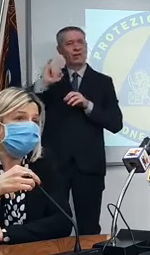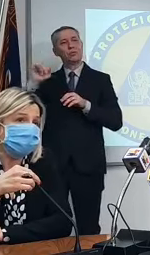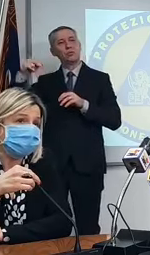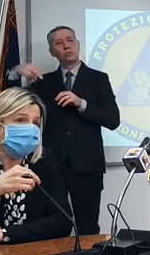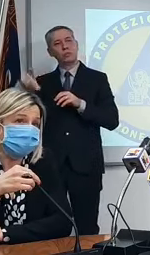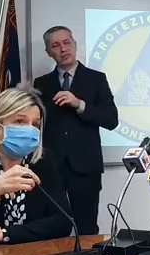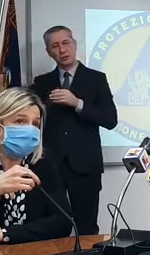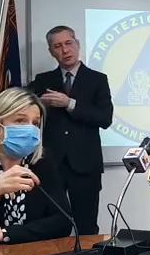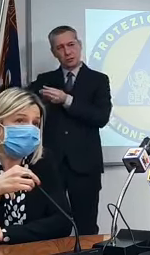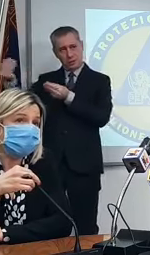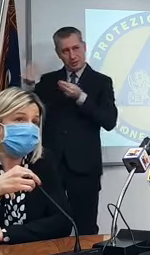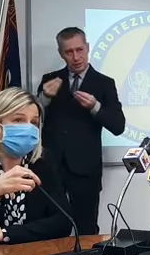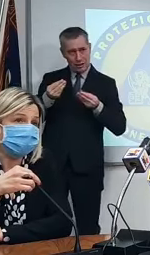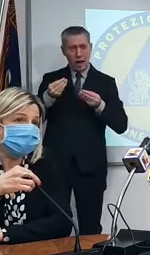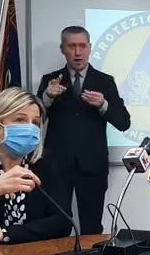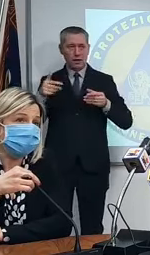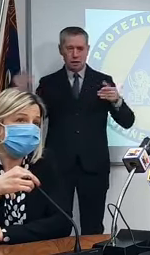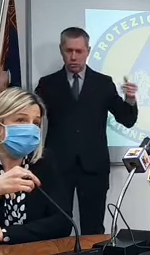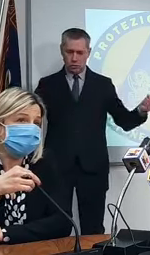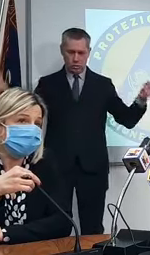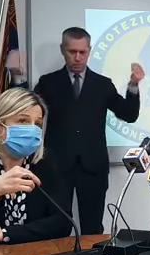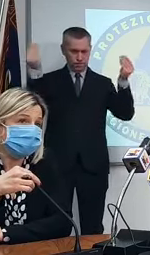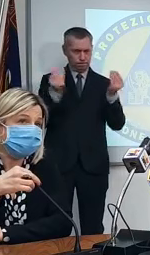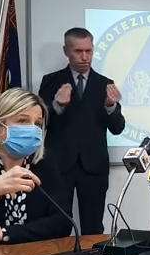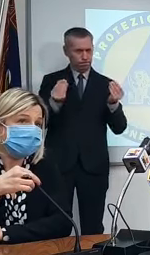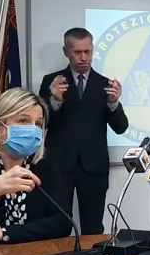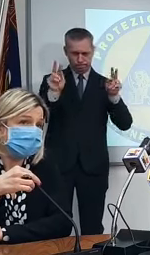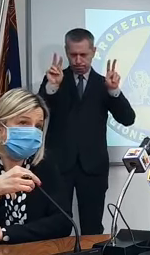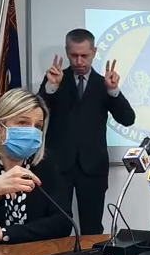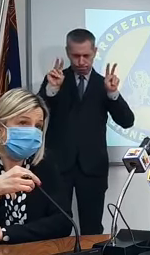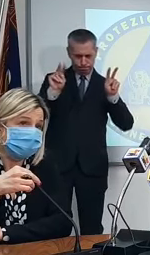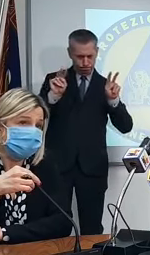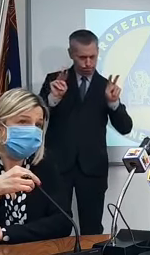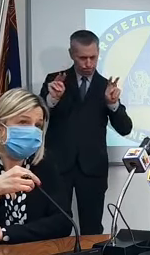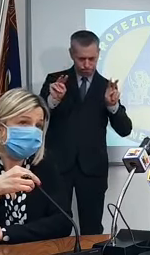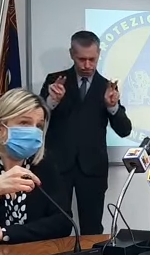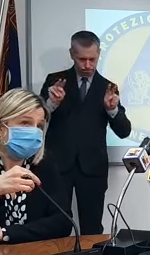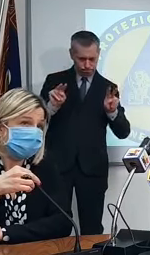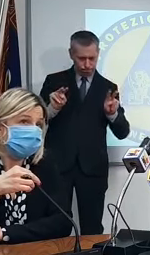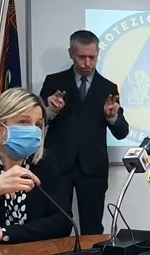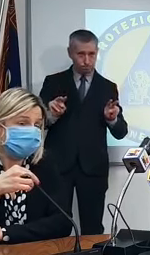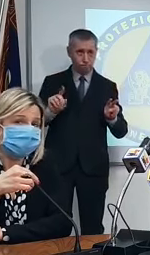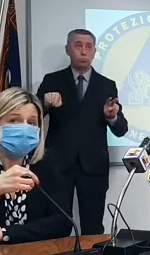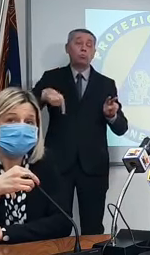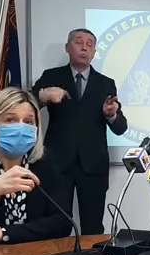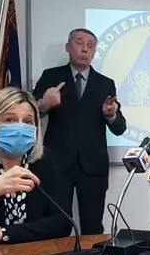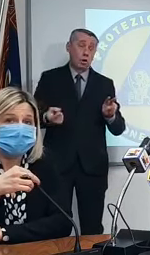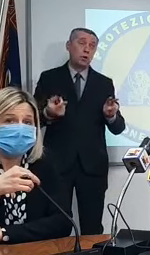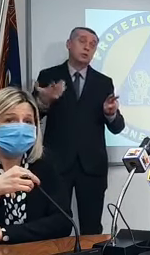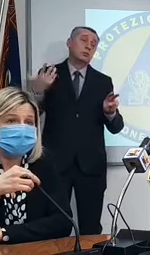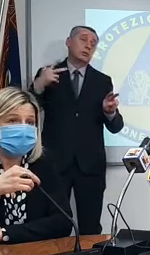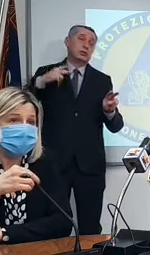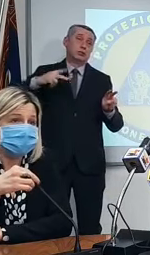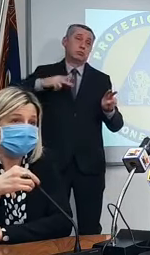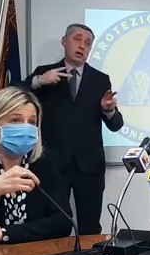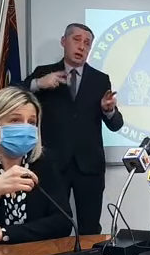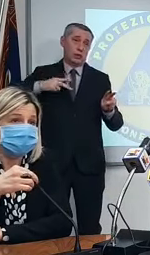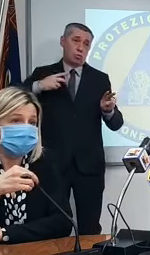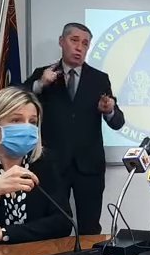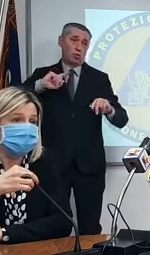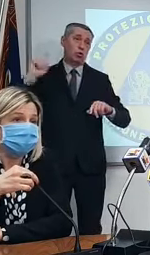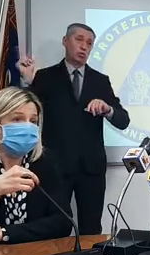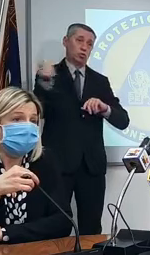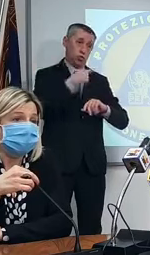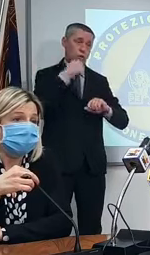stiamo incrociando tutti i dati e cercando appunto di dare le risposte e quindi poi di permettere a tutti di fissare la